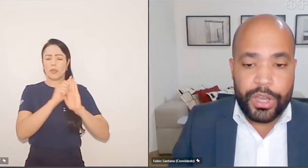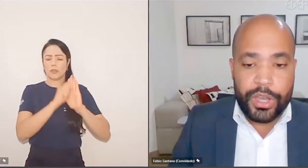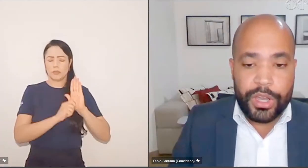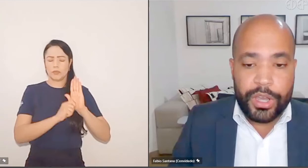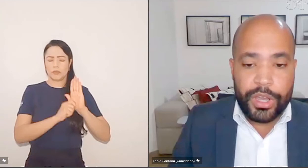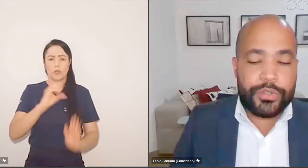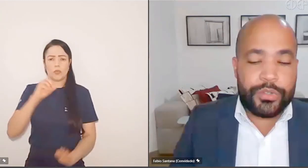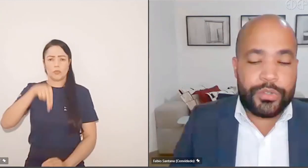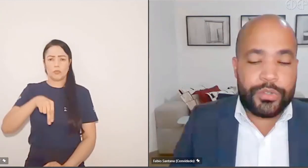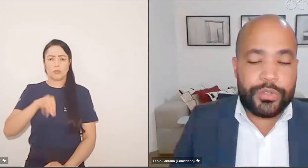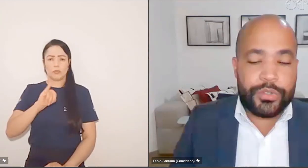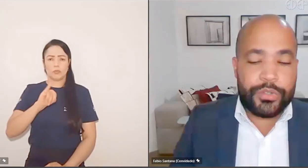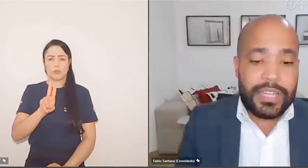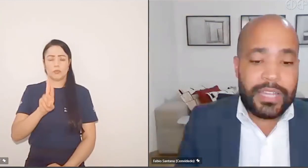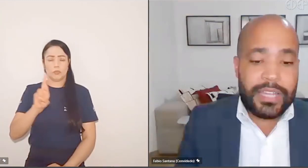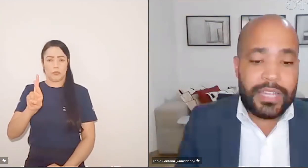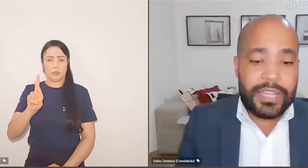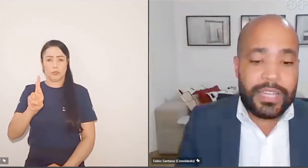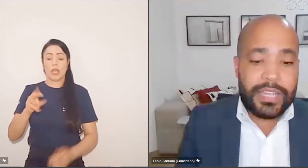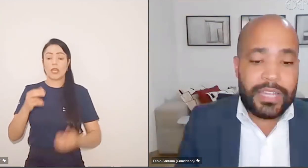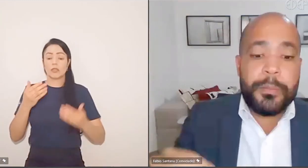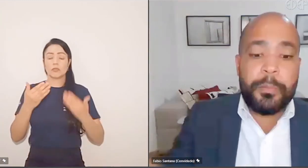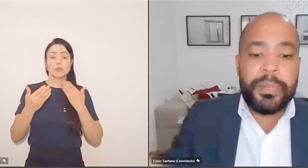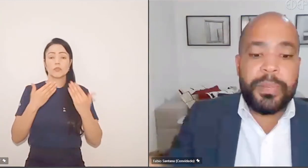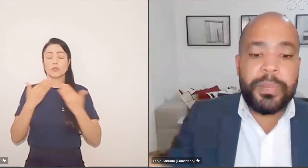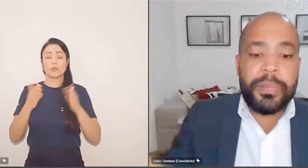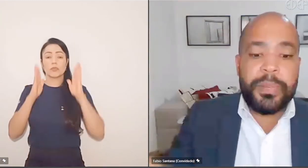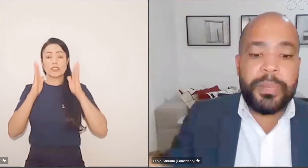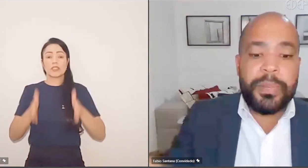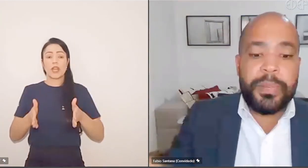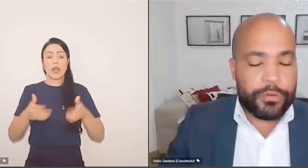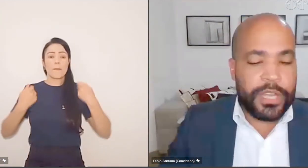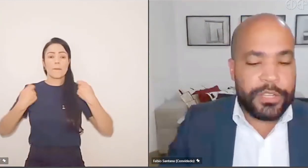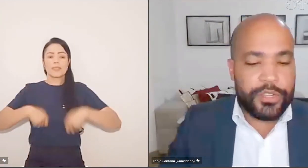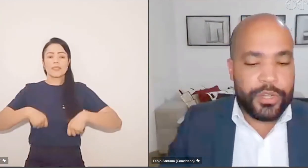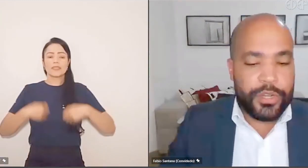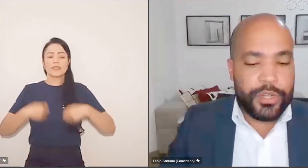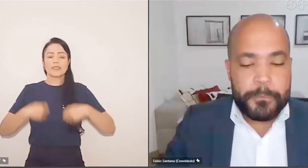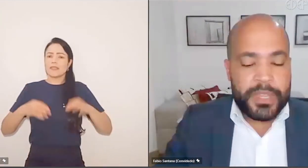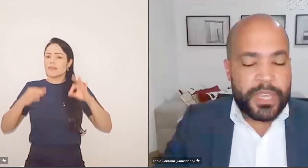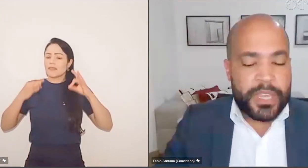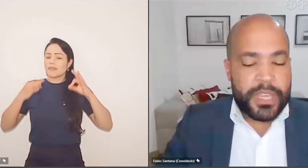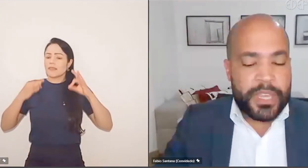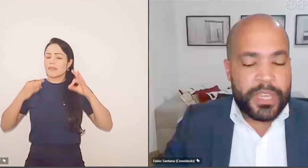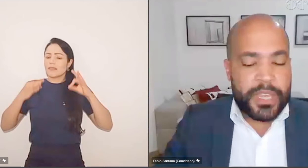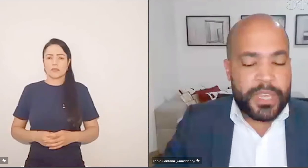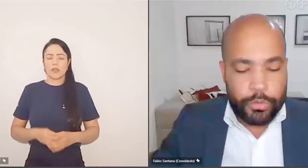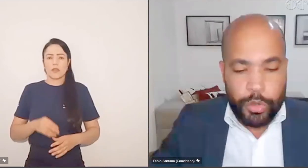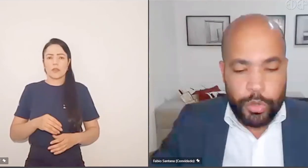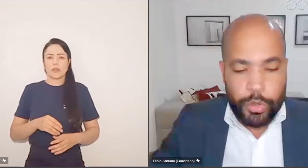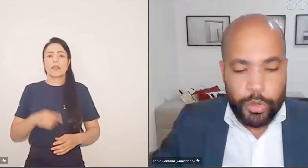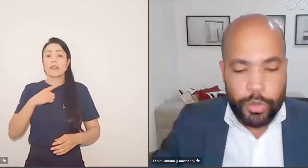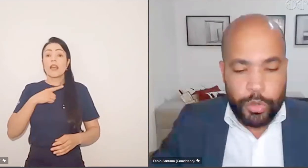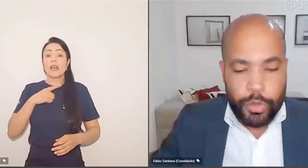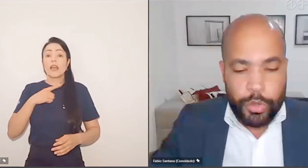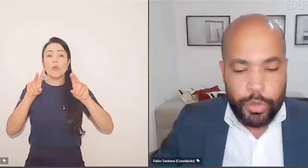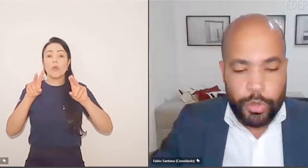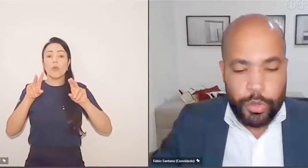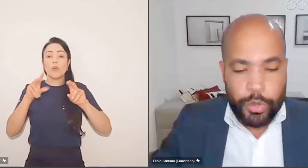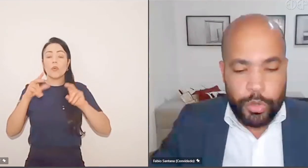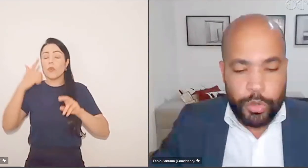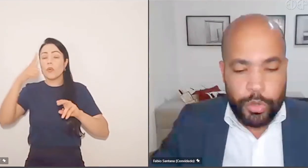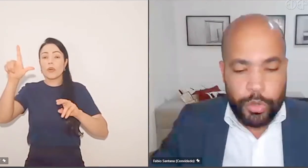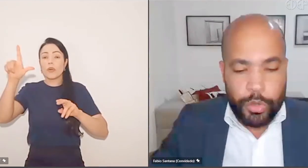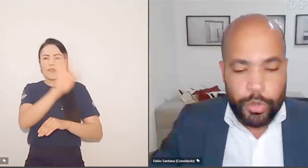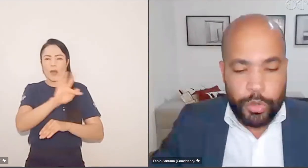em que nós discutimos exclusivo isso, a necessidade de ter uma disciplina nas faculdades chamadas, pode ser o nome que for, mas